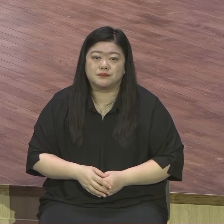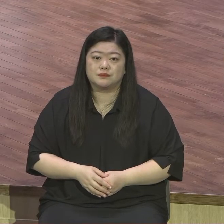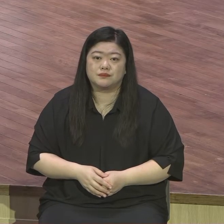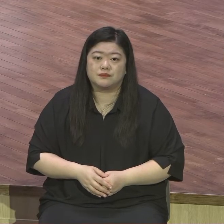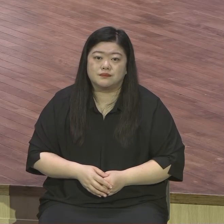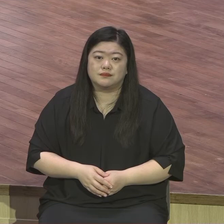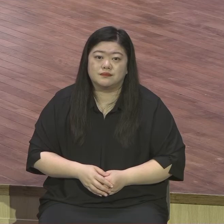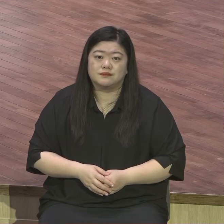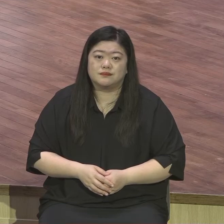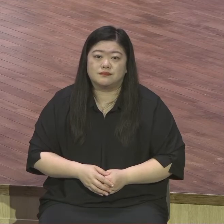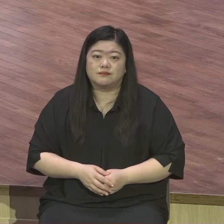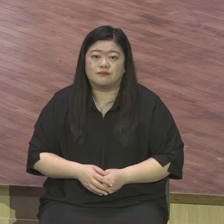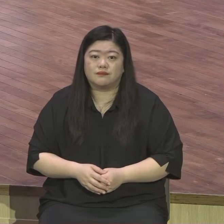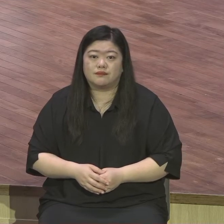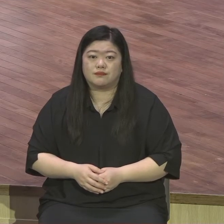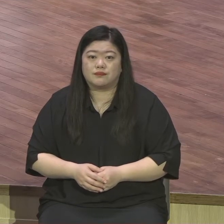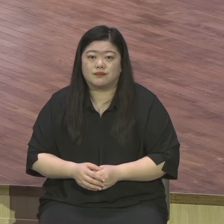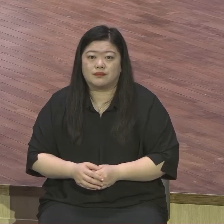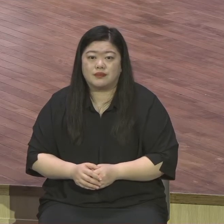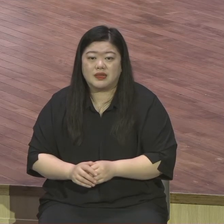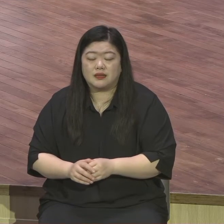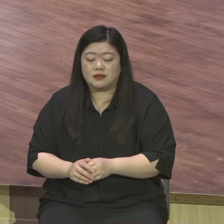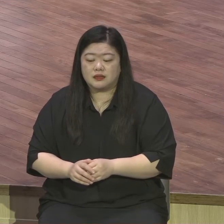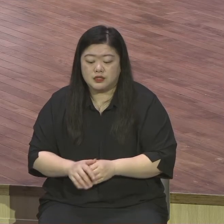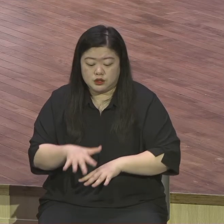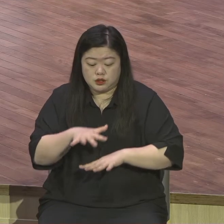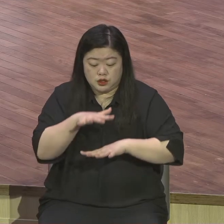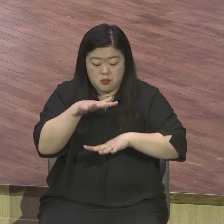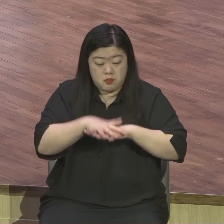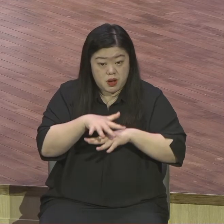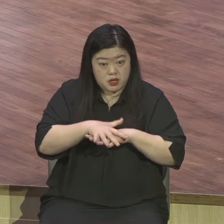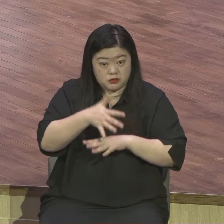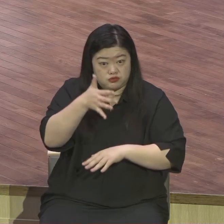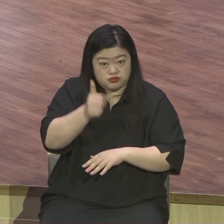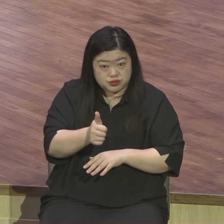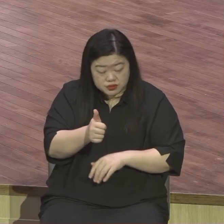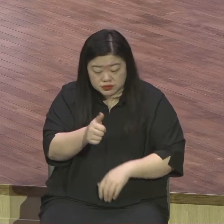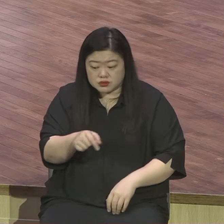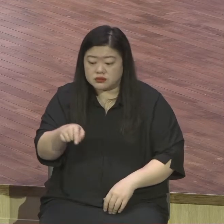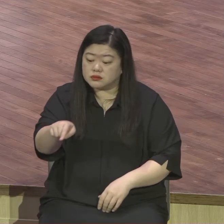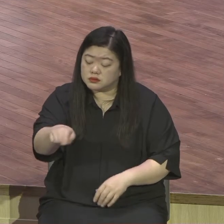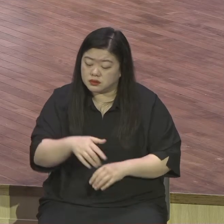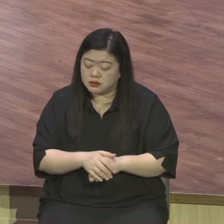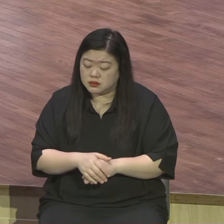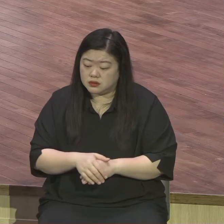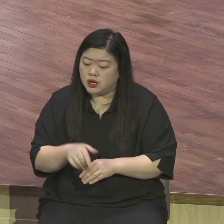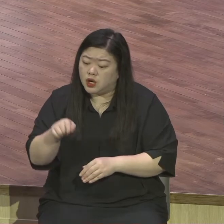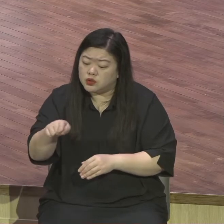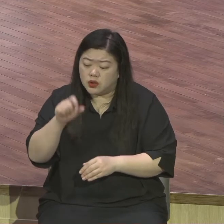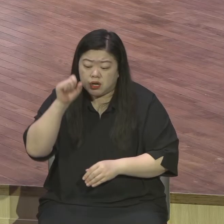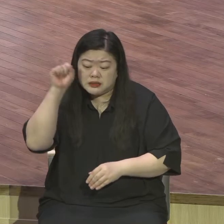주인이 나들에게 영적인 교훈의 말씀을 주십니다 늦게 온 자에게